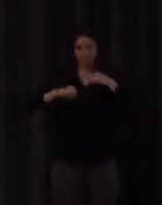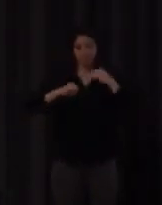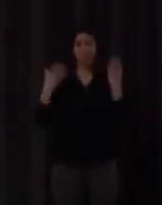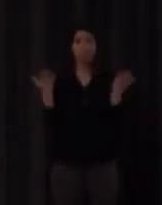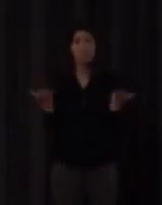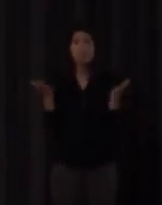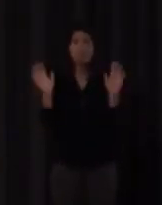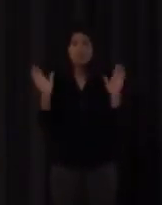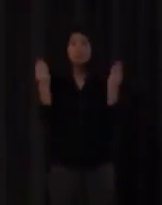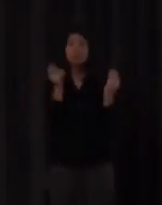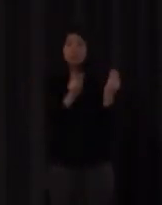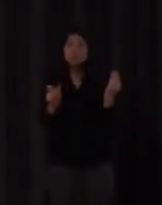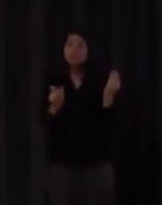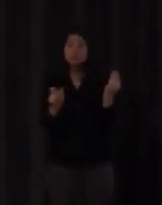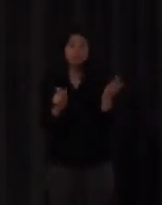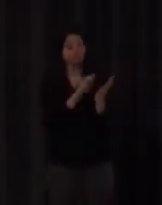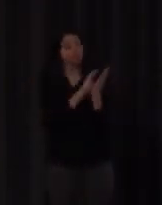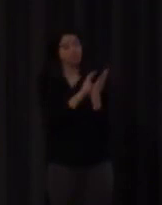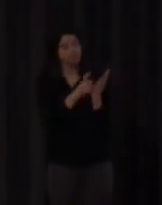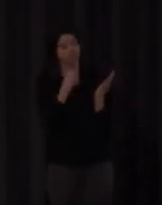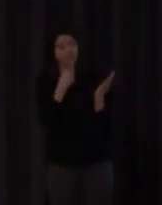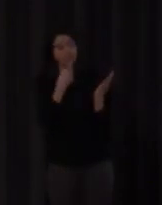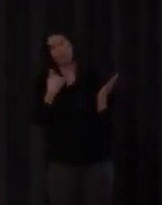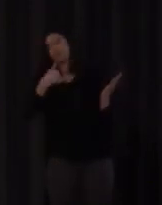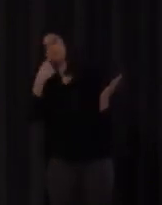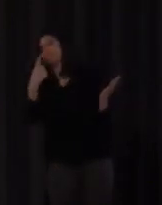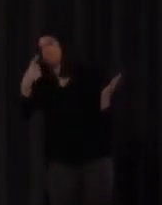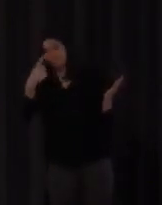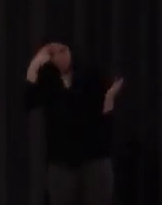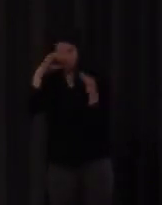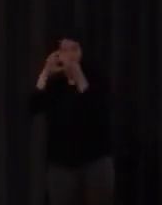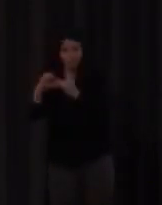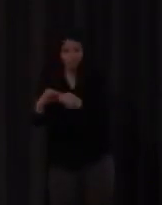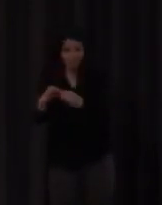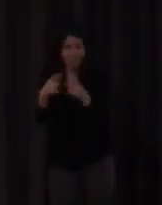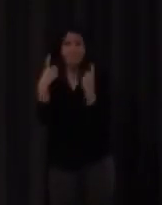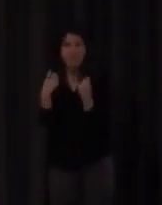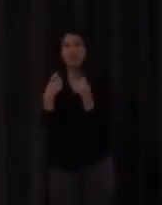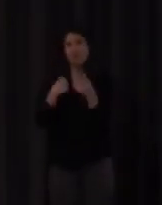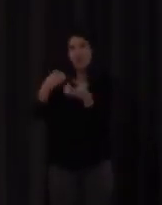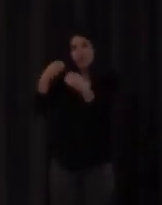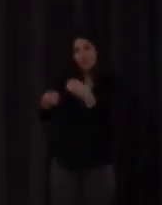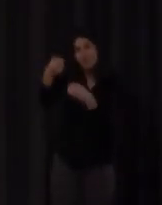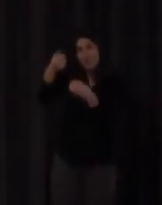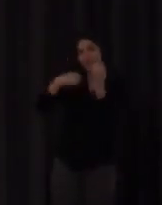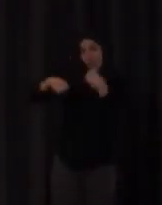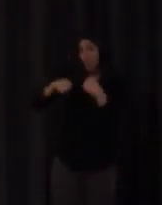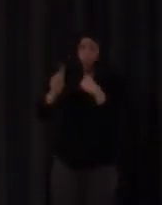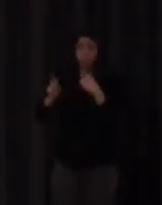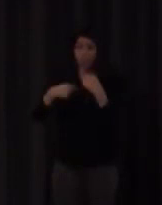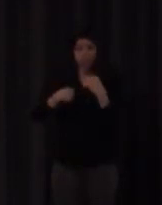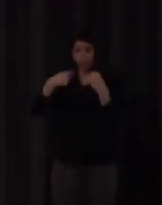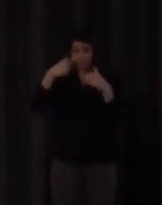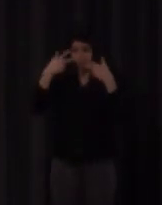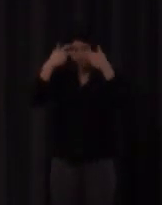porque sabe que ese lugar y esa configuración ya ha acotado todas las posibilidades esto va a ser decir sí